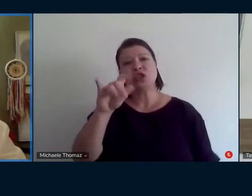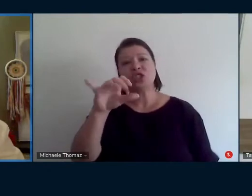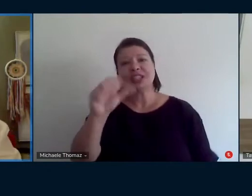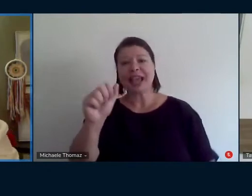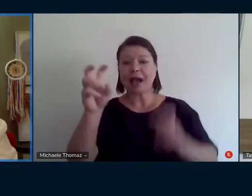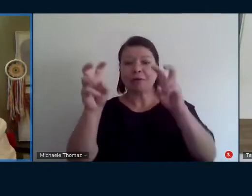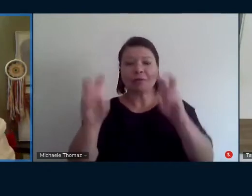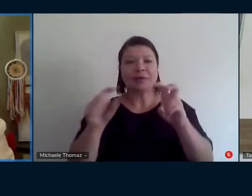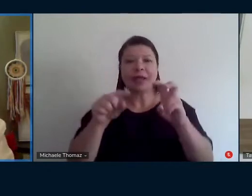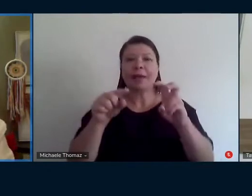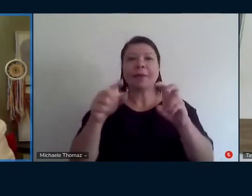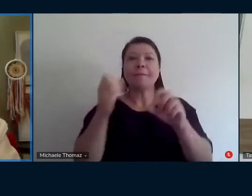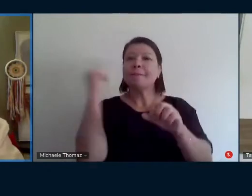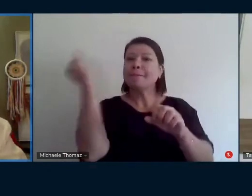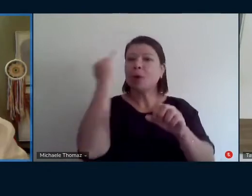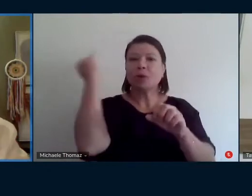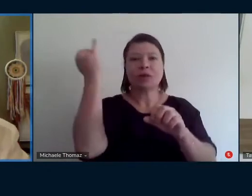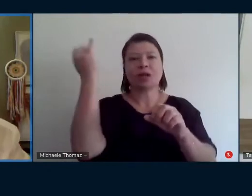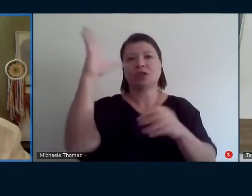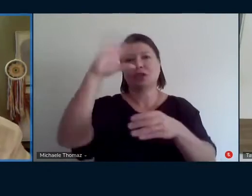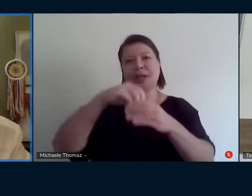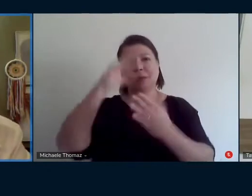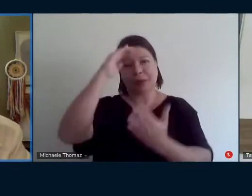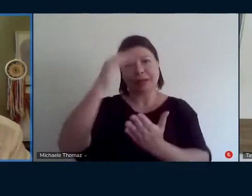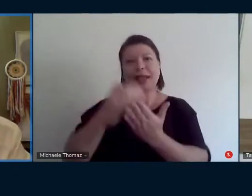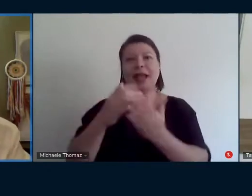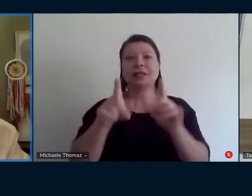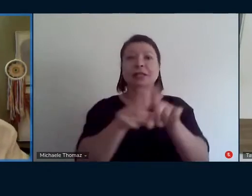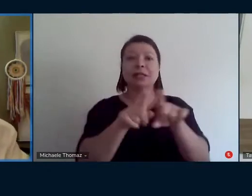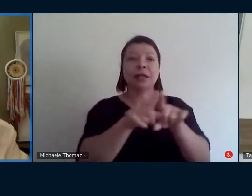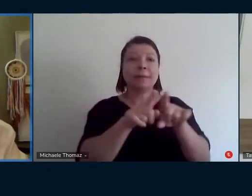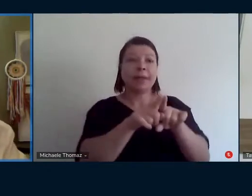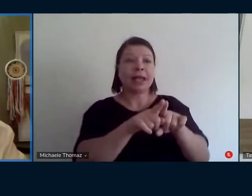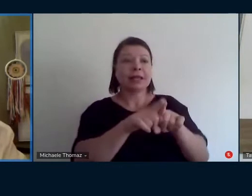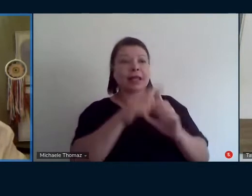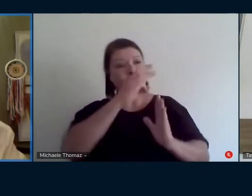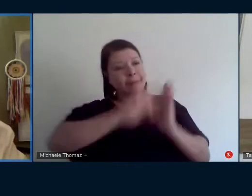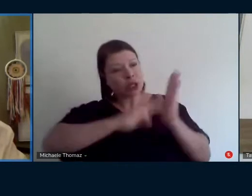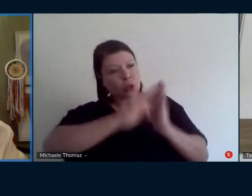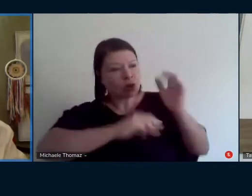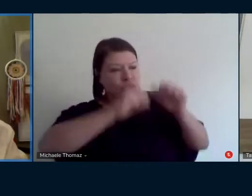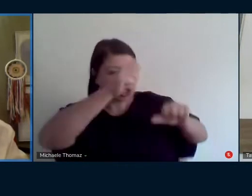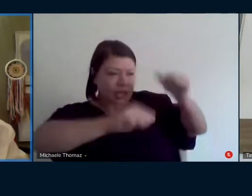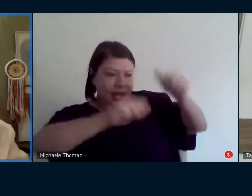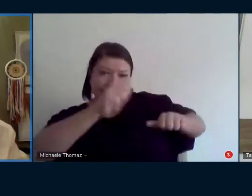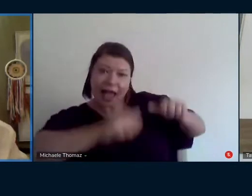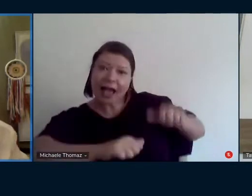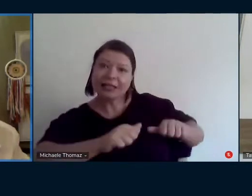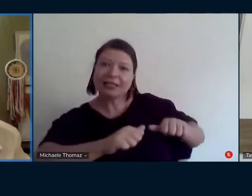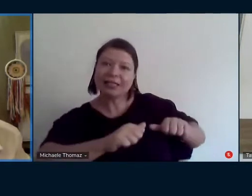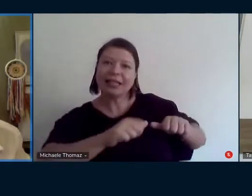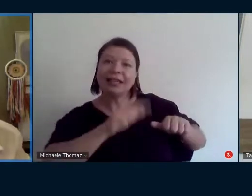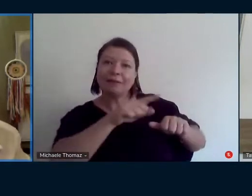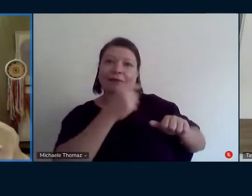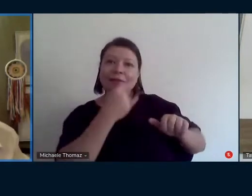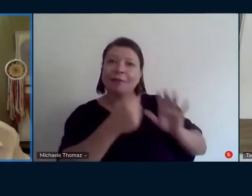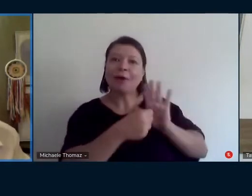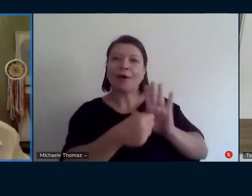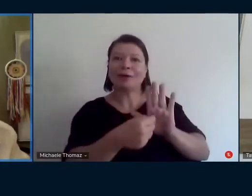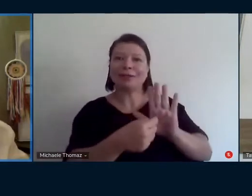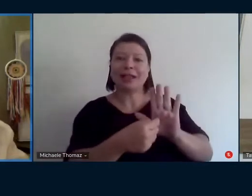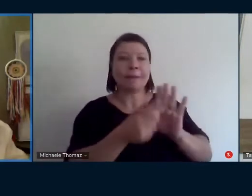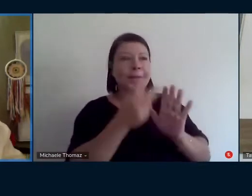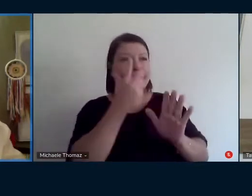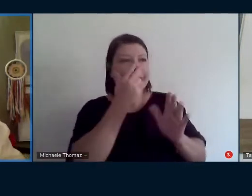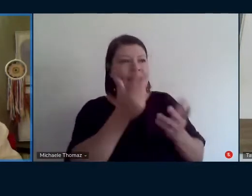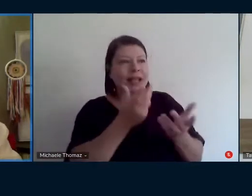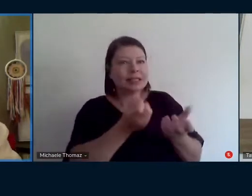metodologia e da análise dos resultados né da construção das vivências dessa construção quase literária a gente